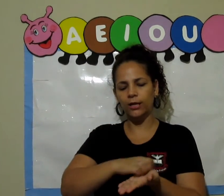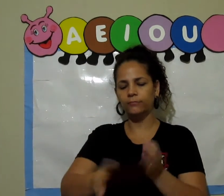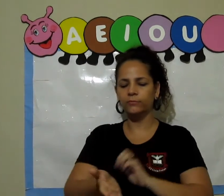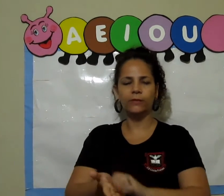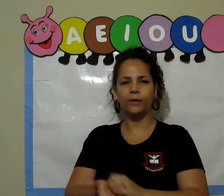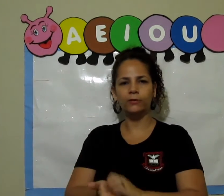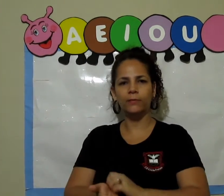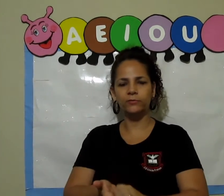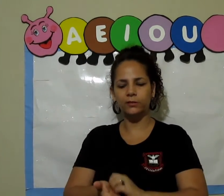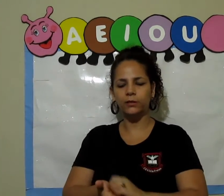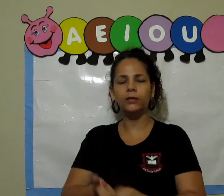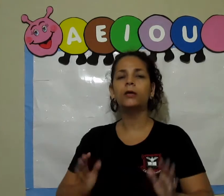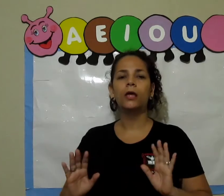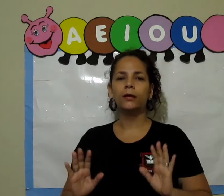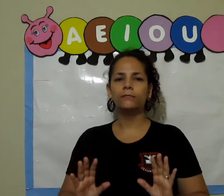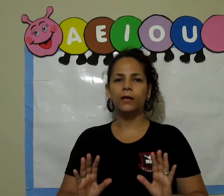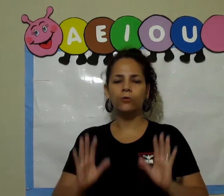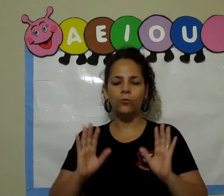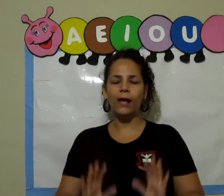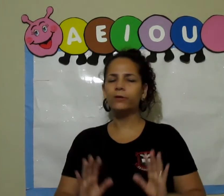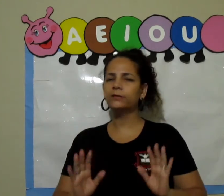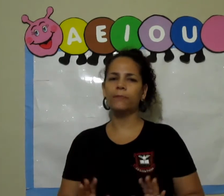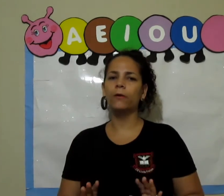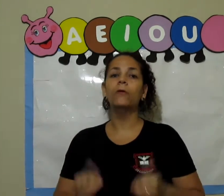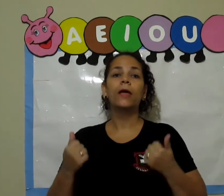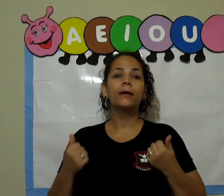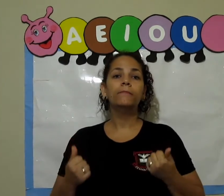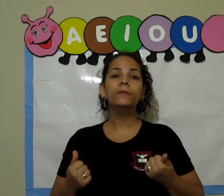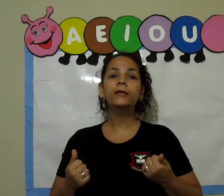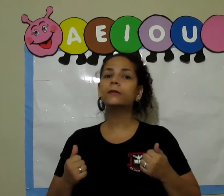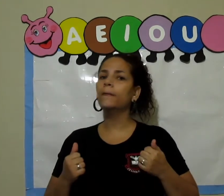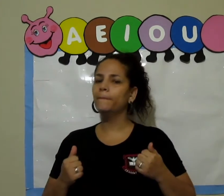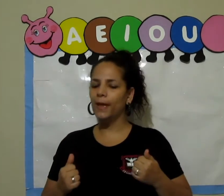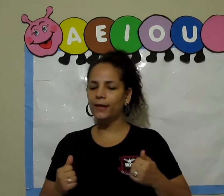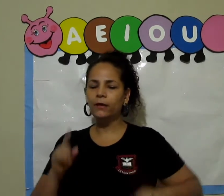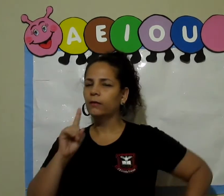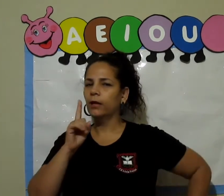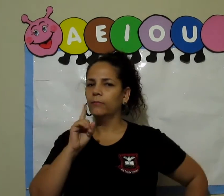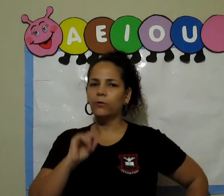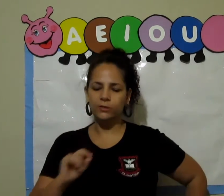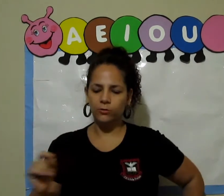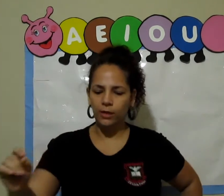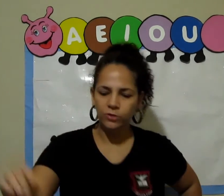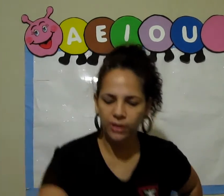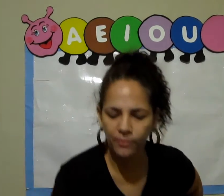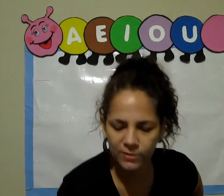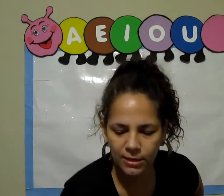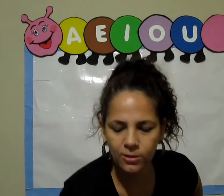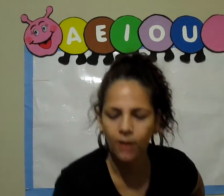olha, no meio da mãozinha, com água e sabão. E também tem uma coisa que eu quero mostrar pra vocês, ó.